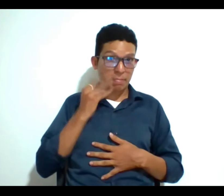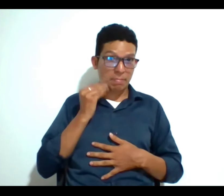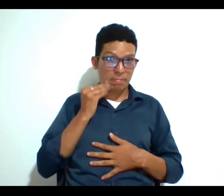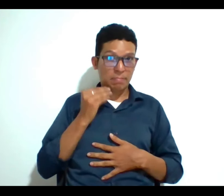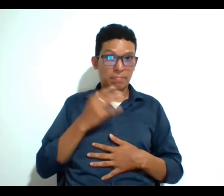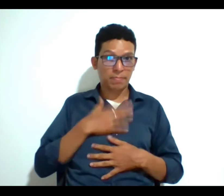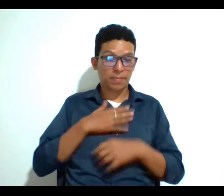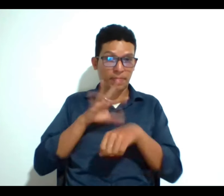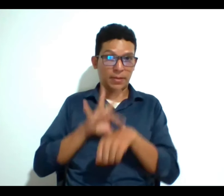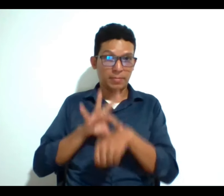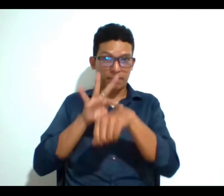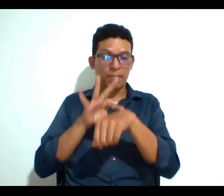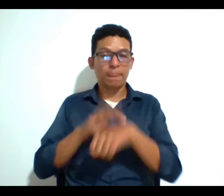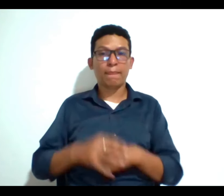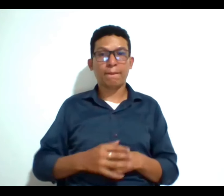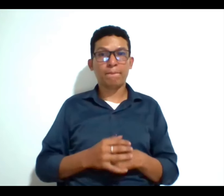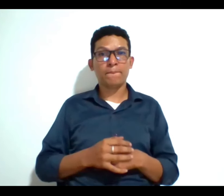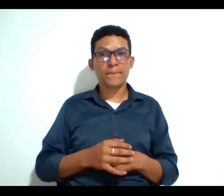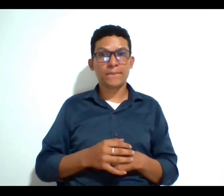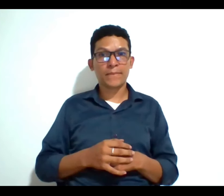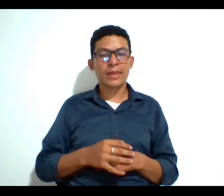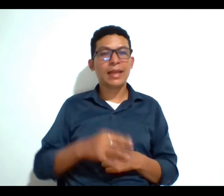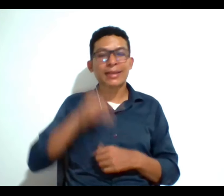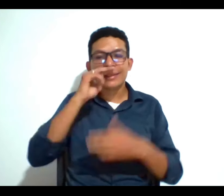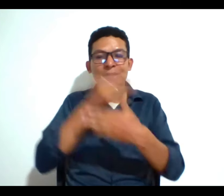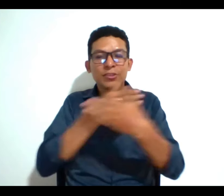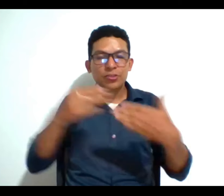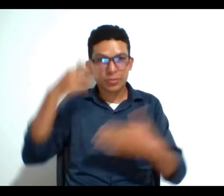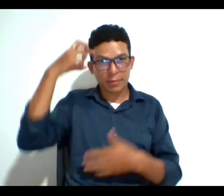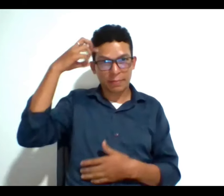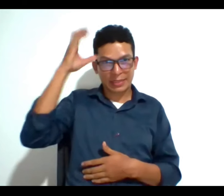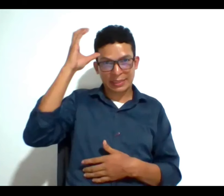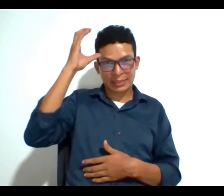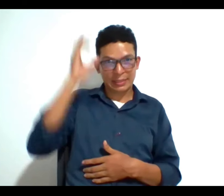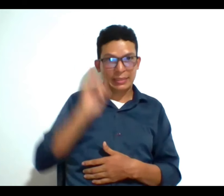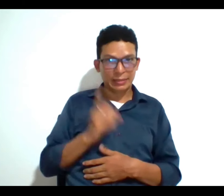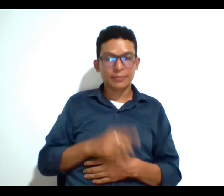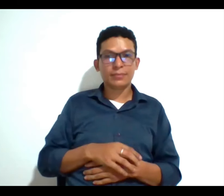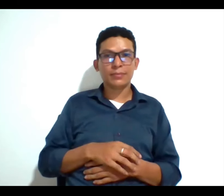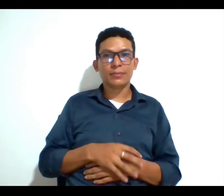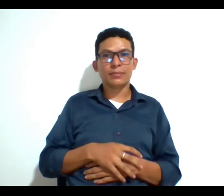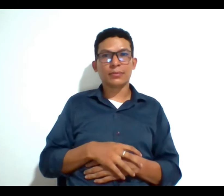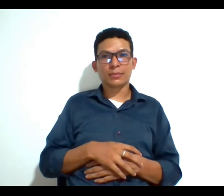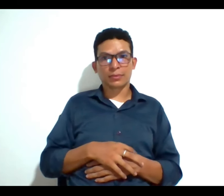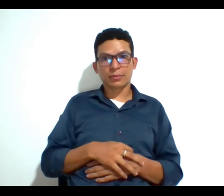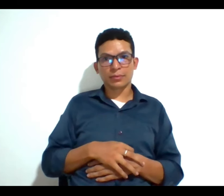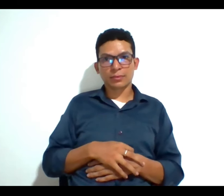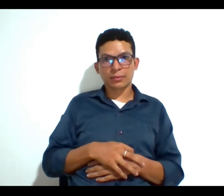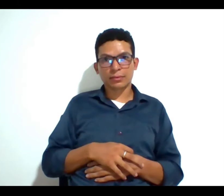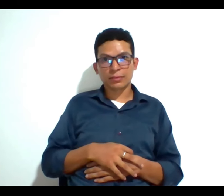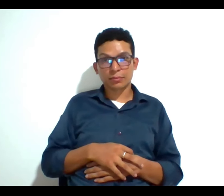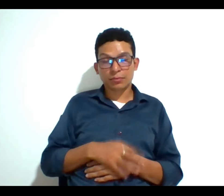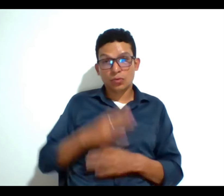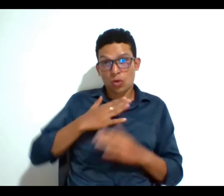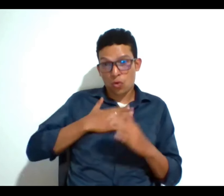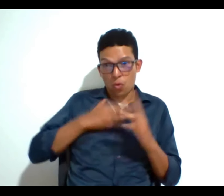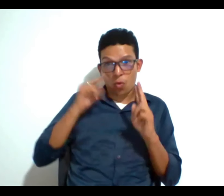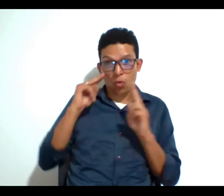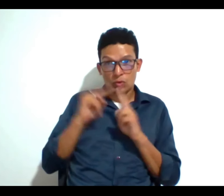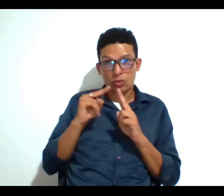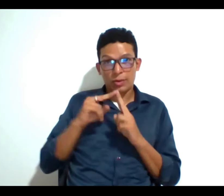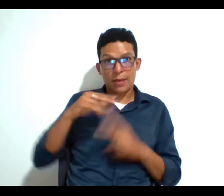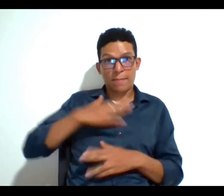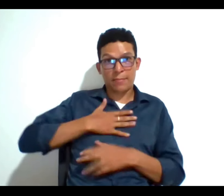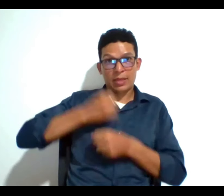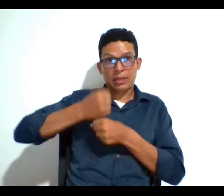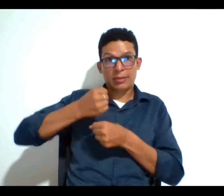sería la experiencia con niños con parálisis cerebral dentro de lo que conozco y donde trabajo no